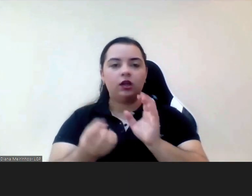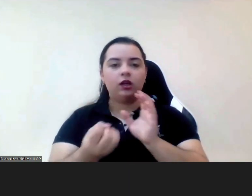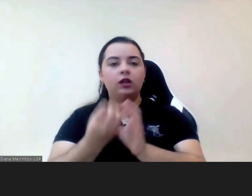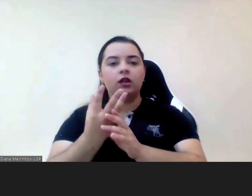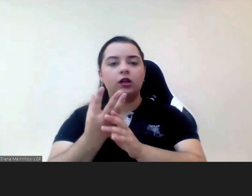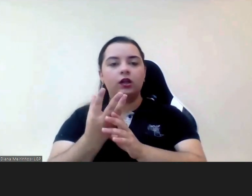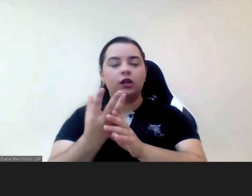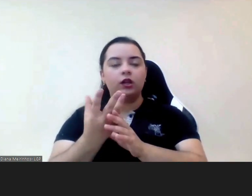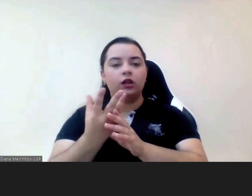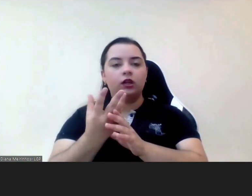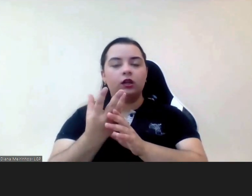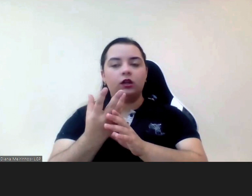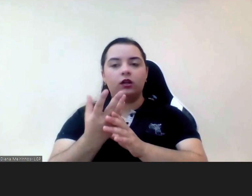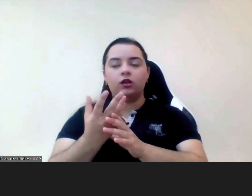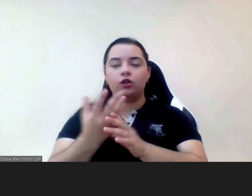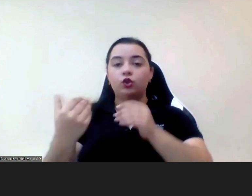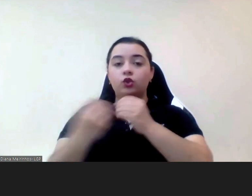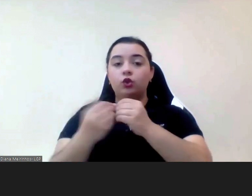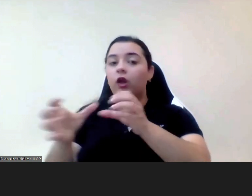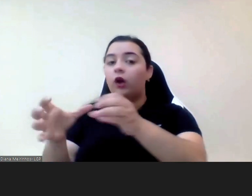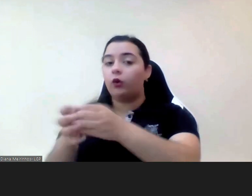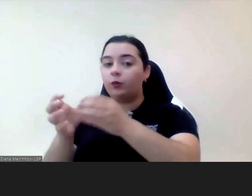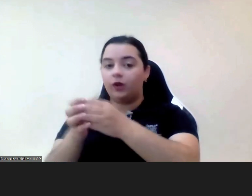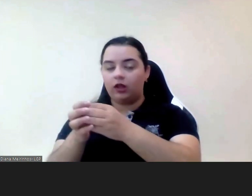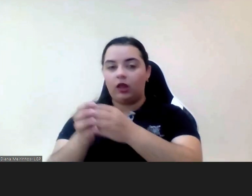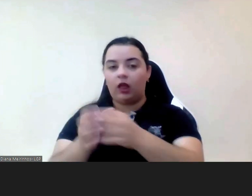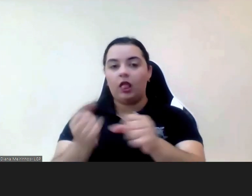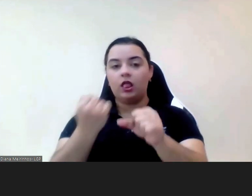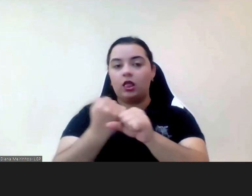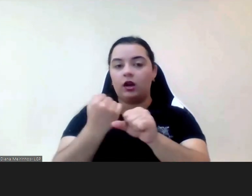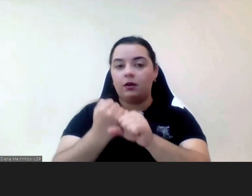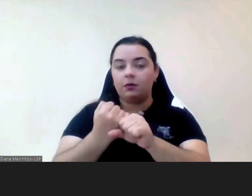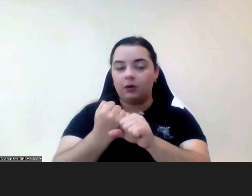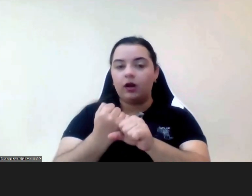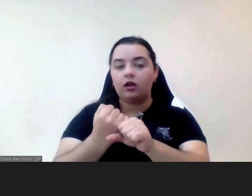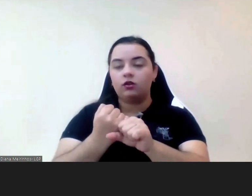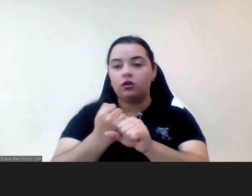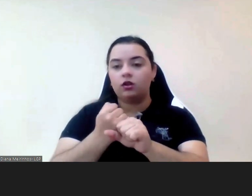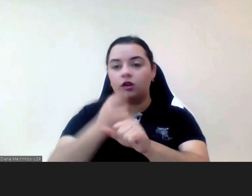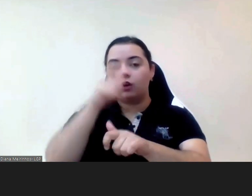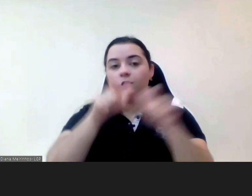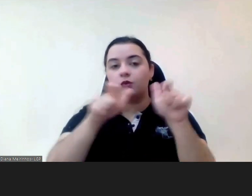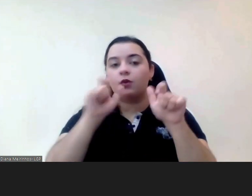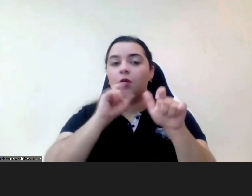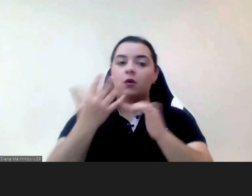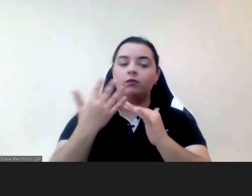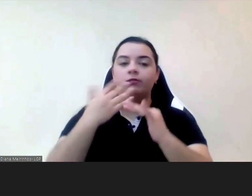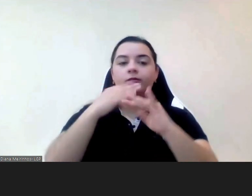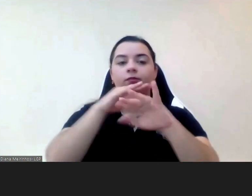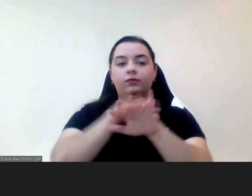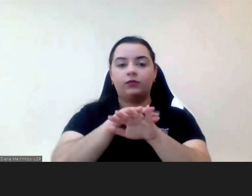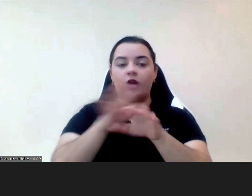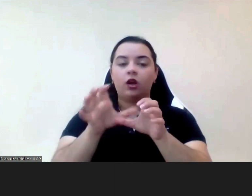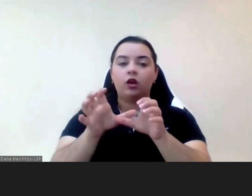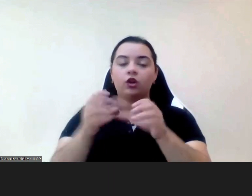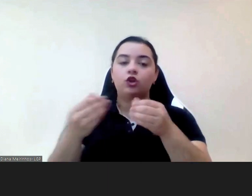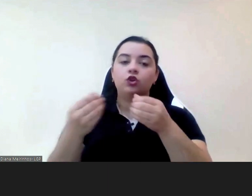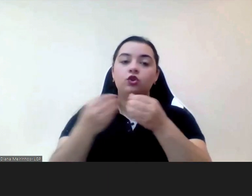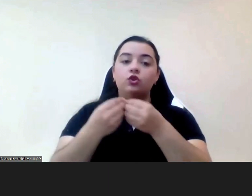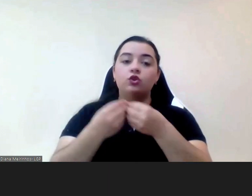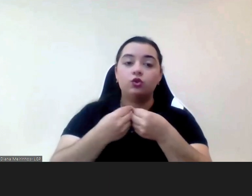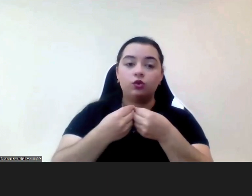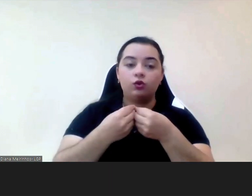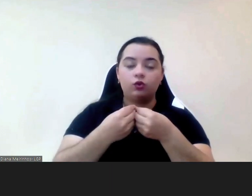da comunidade atividades em que as pessoas possam estar integradas a participar em conjunto também com outras